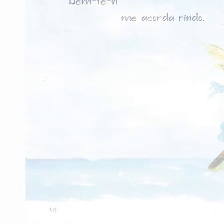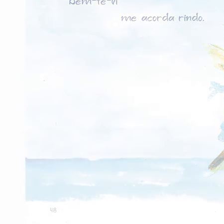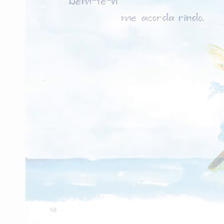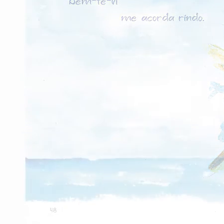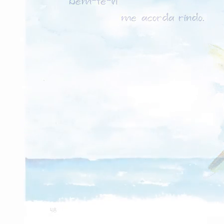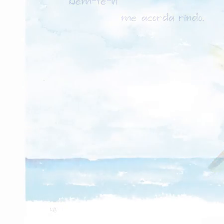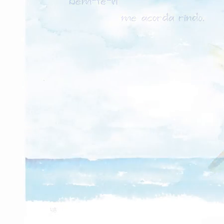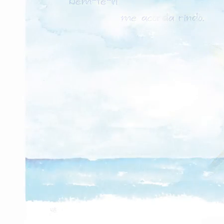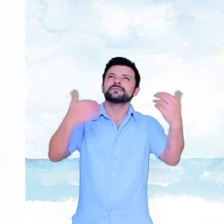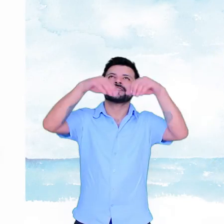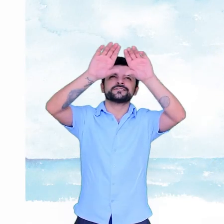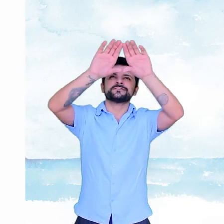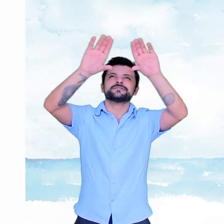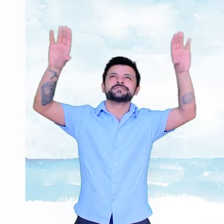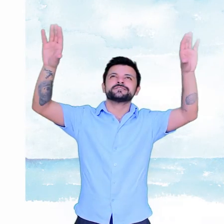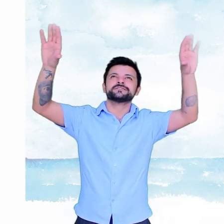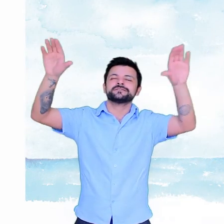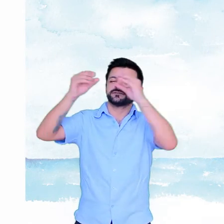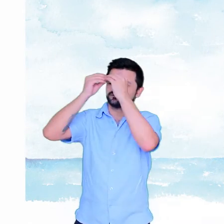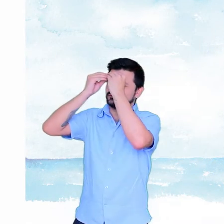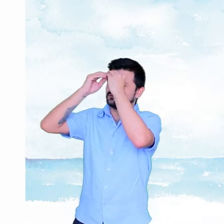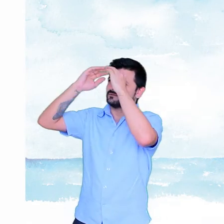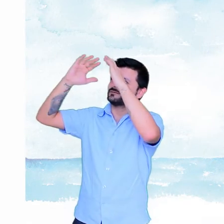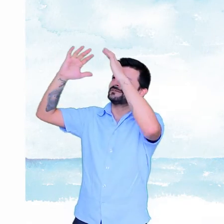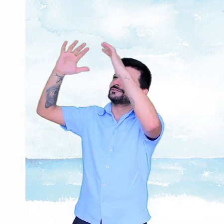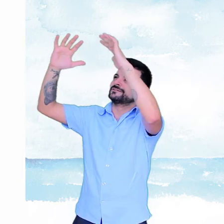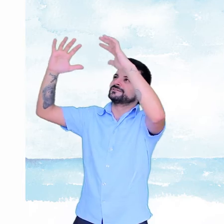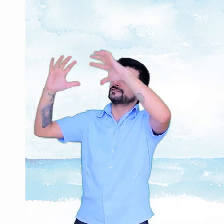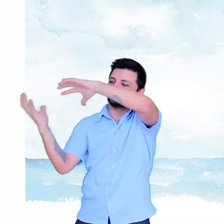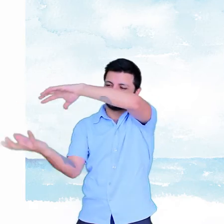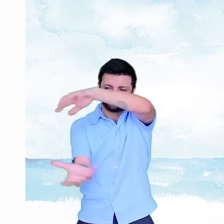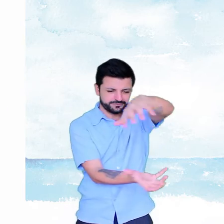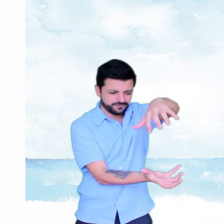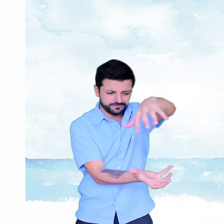O céu Os sonhos O mundo E eu